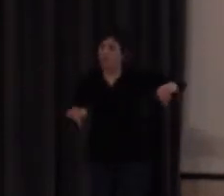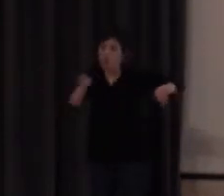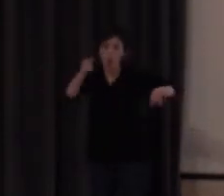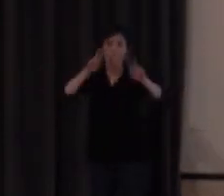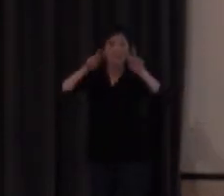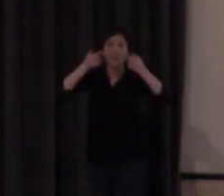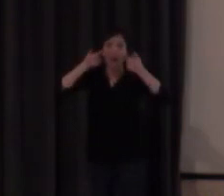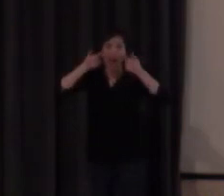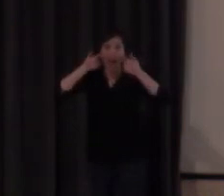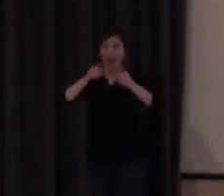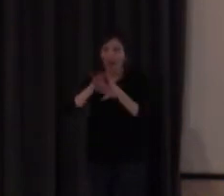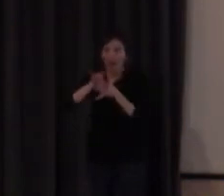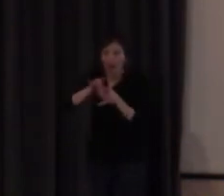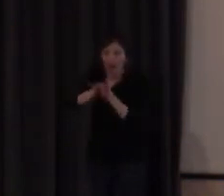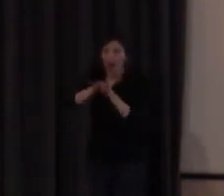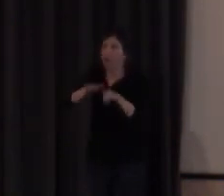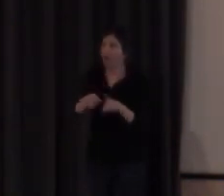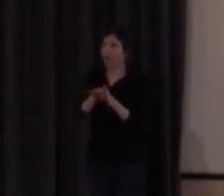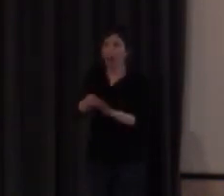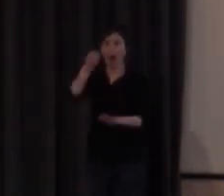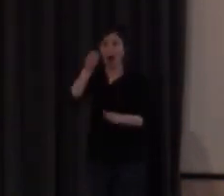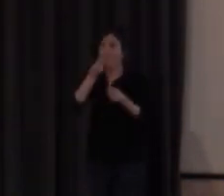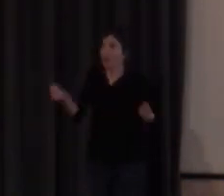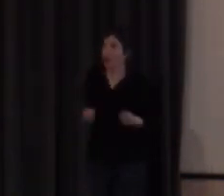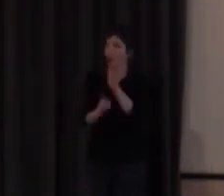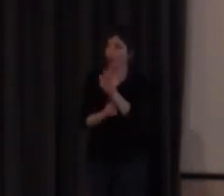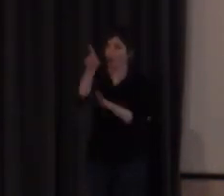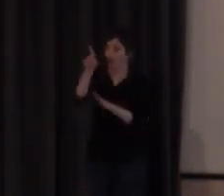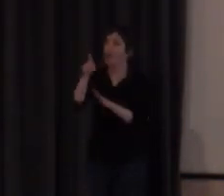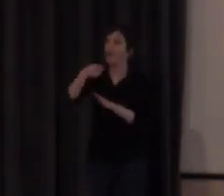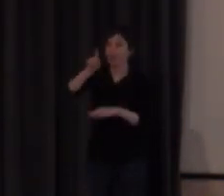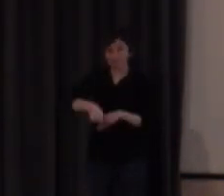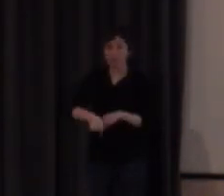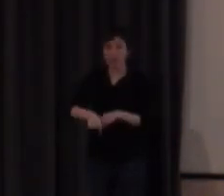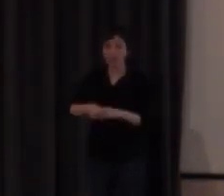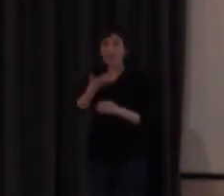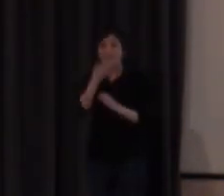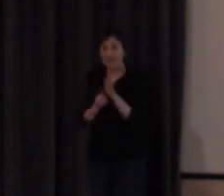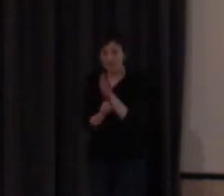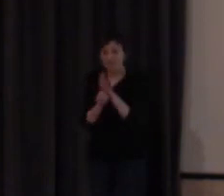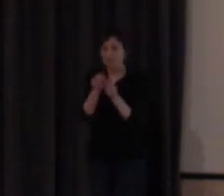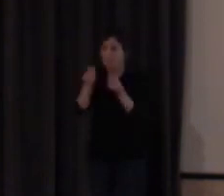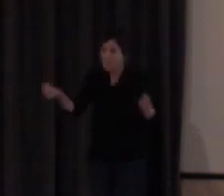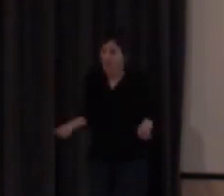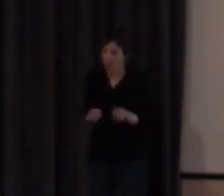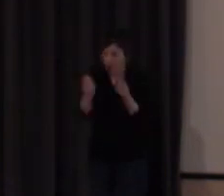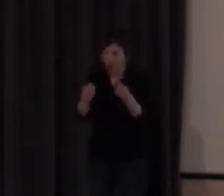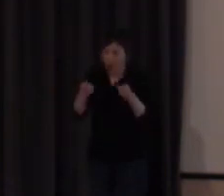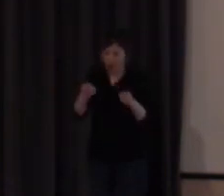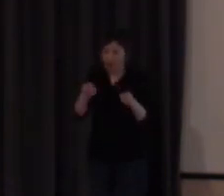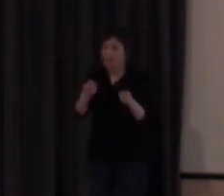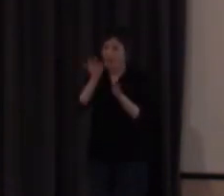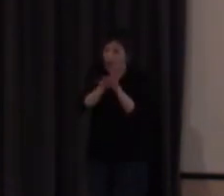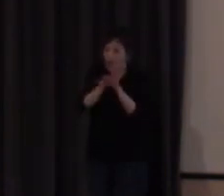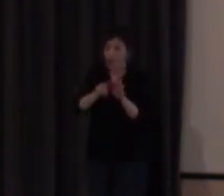habilitats fonològiques dels sords milloren en aquest nivell. I, a més a més, la millora en l'establiment de les correspondències entre